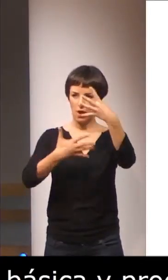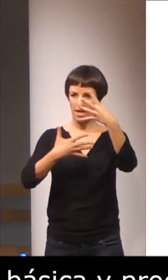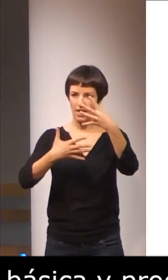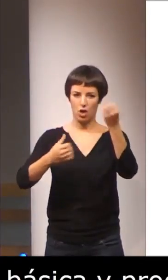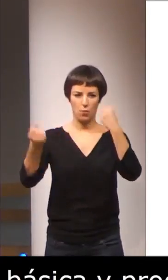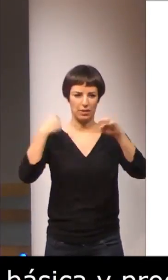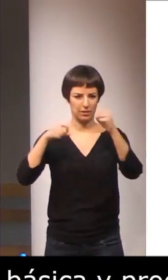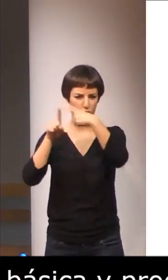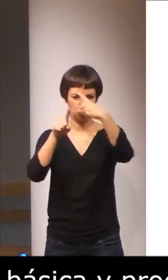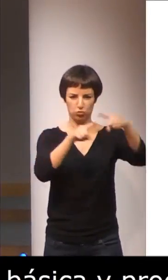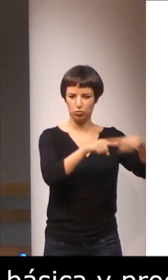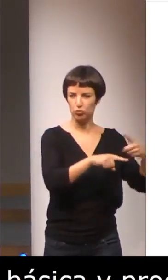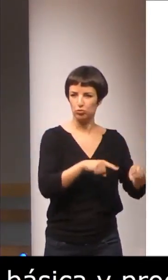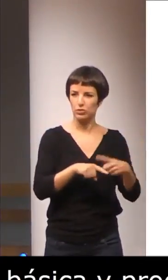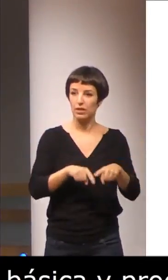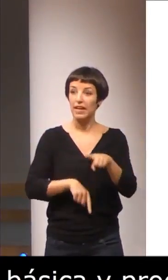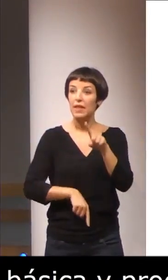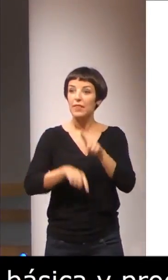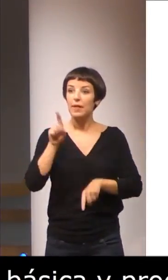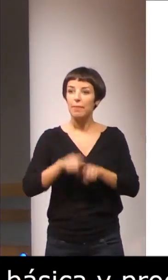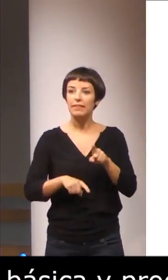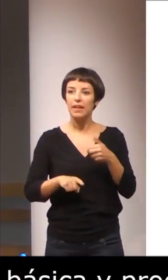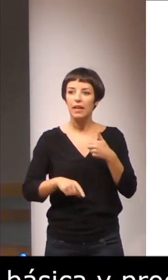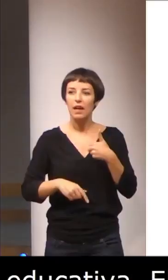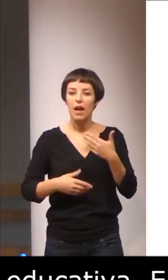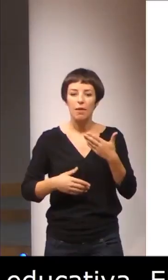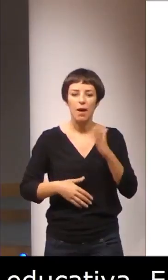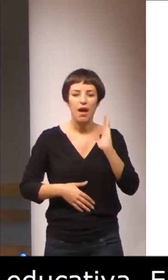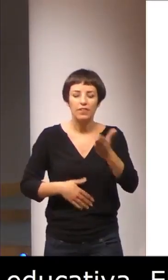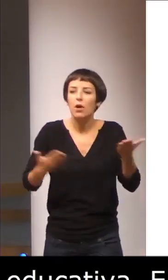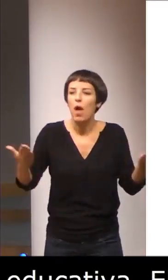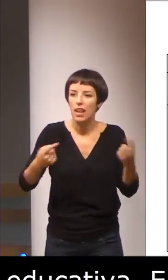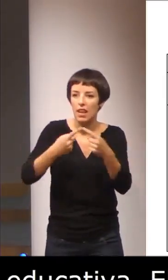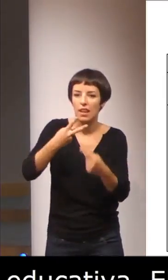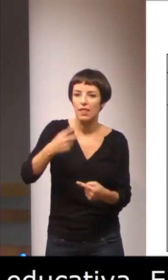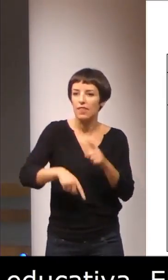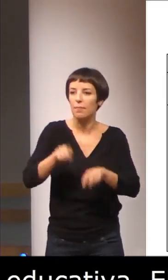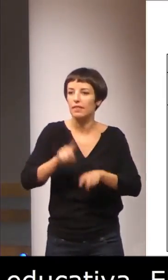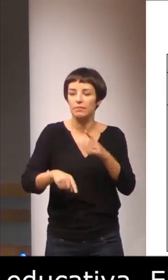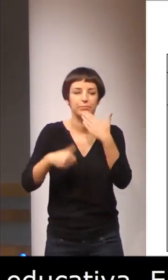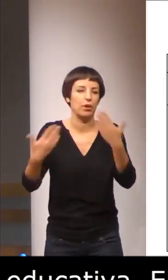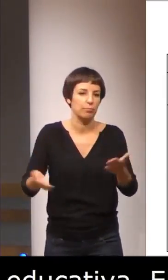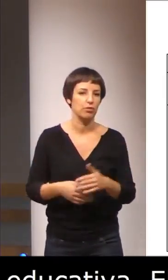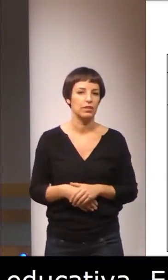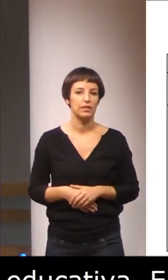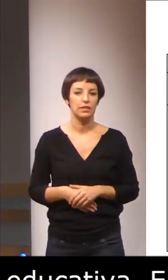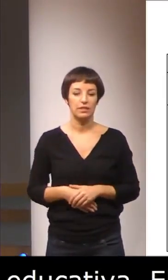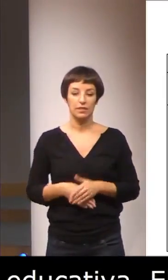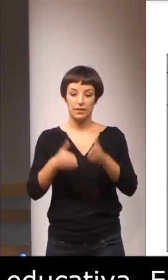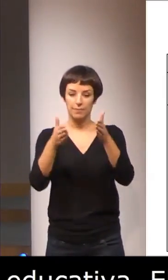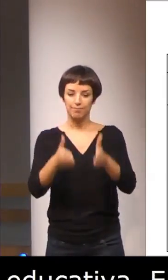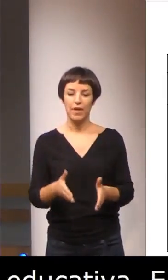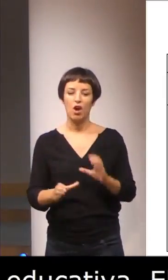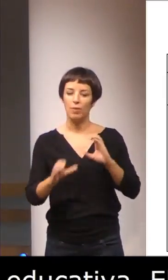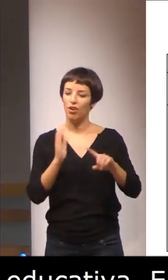en base a la dimensión afectada. sea, estaría, por un lado, podemos encontrar si está afectada toda la